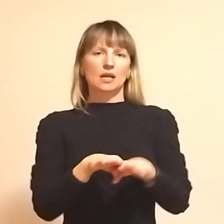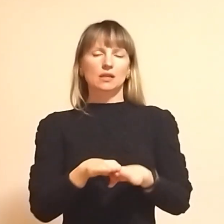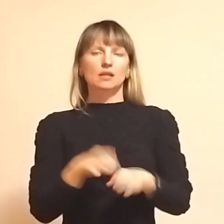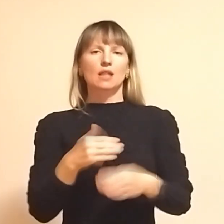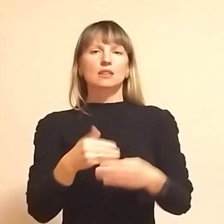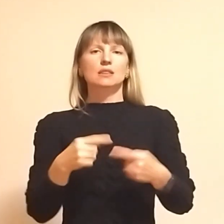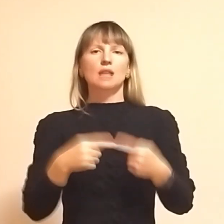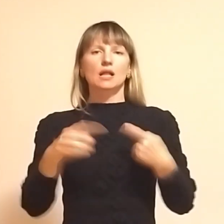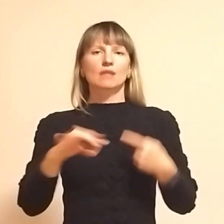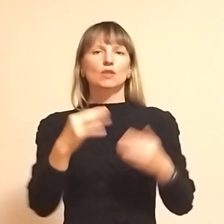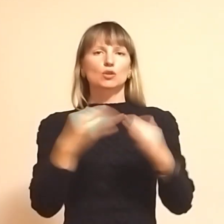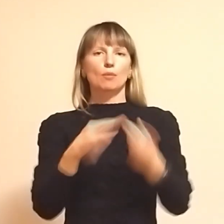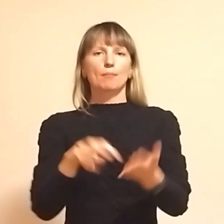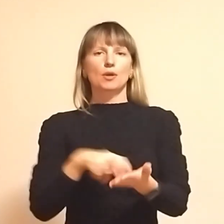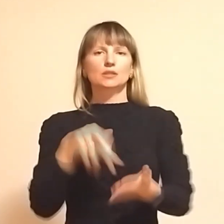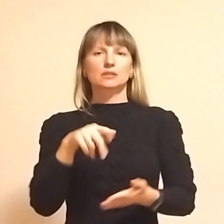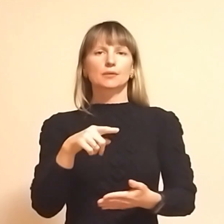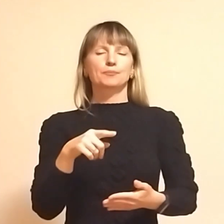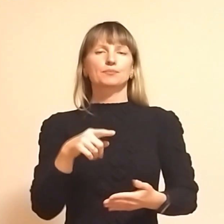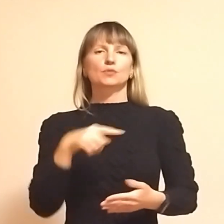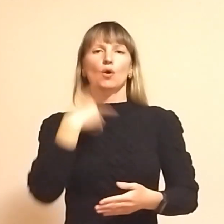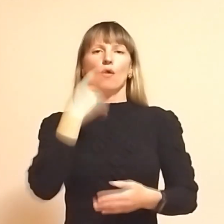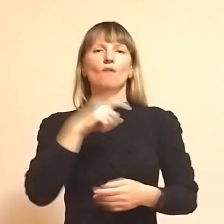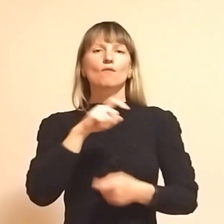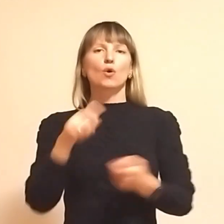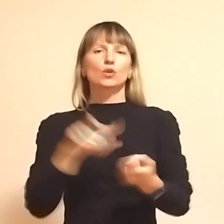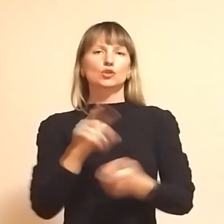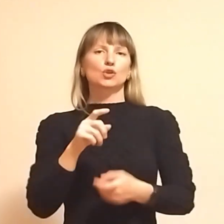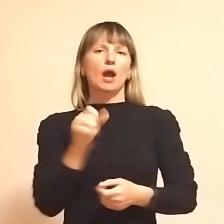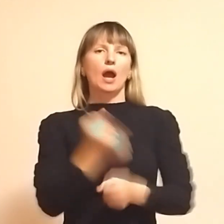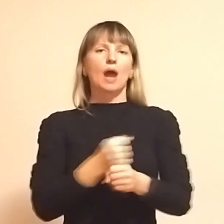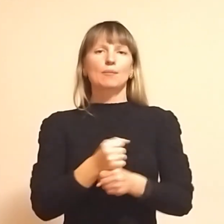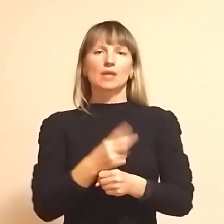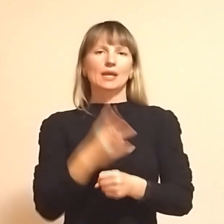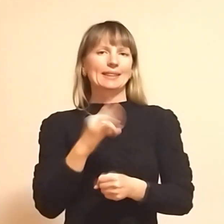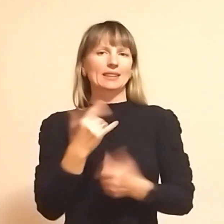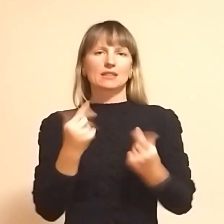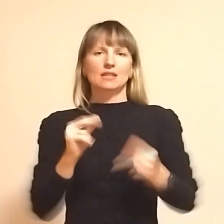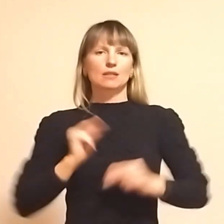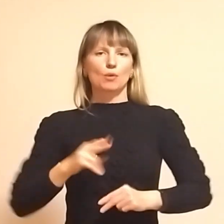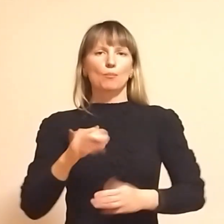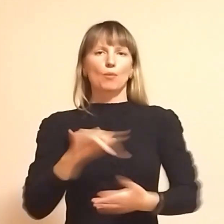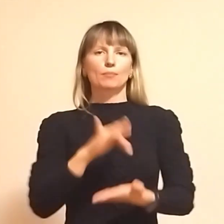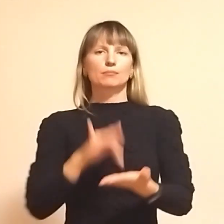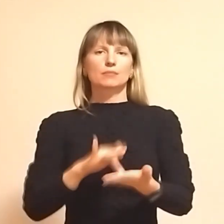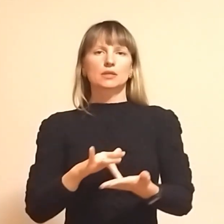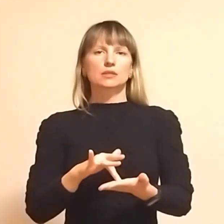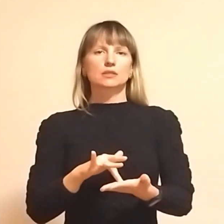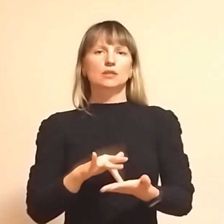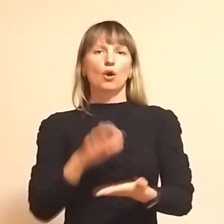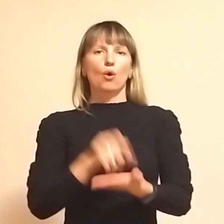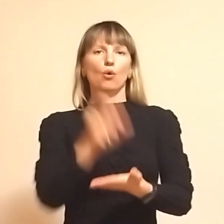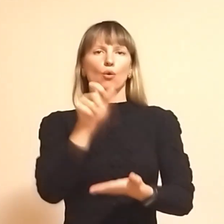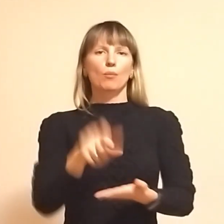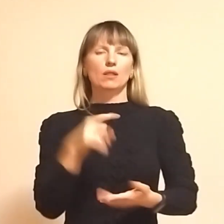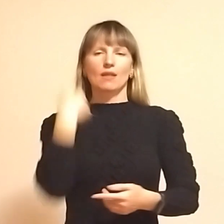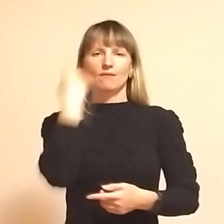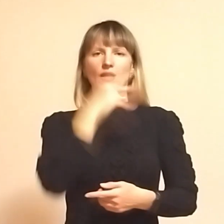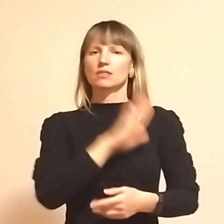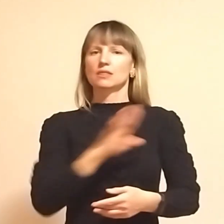далеко від домівок гіти боюсь. Хоча, говорять, що аптеки ніде не працюють по місту. Купанти, на вигляд, не слов'яни. Одні,